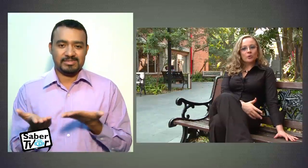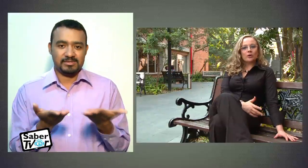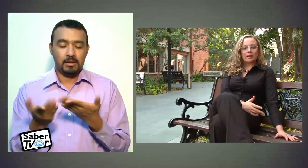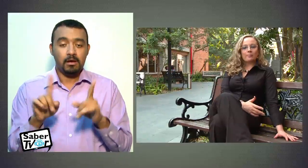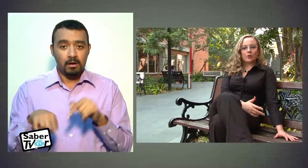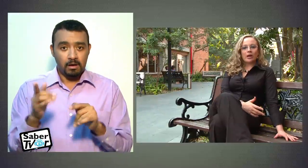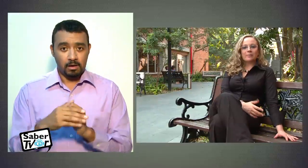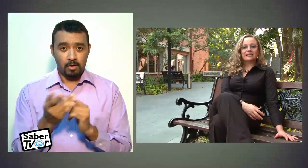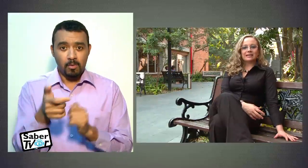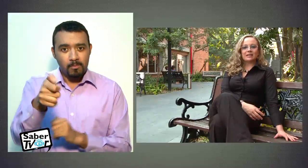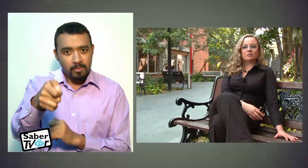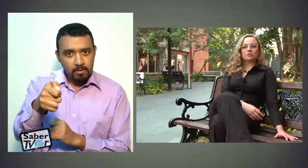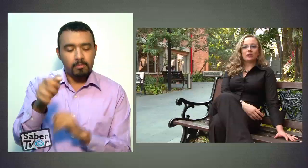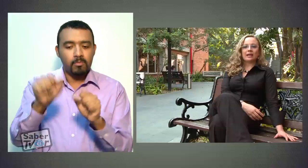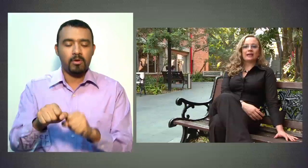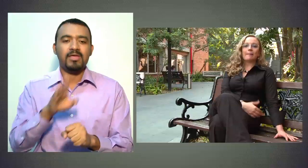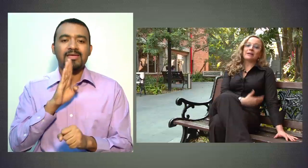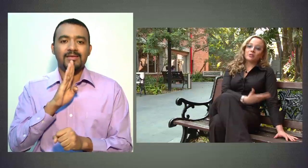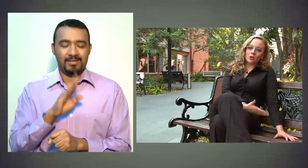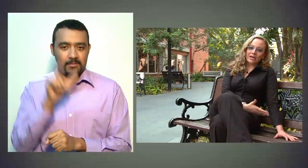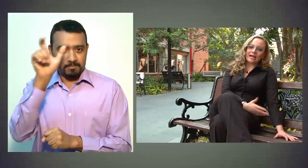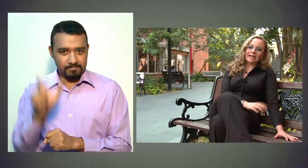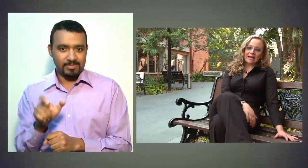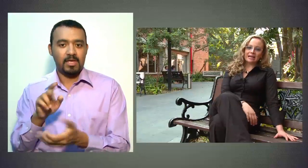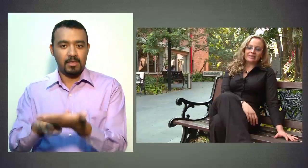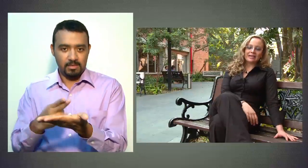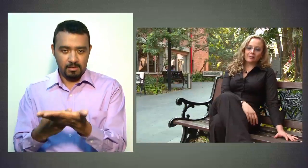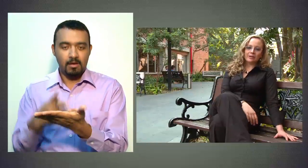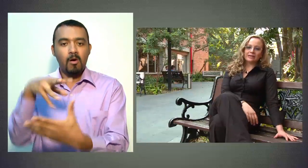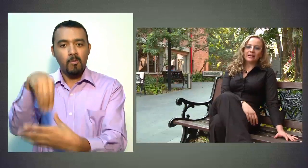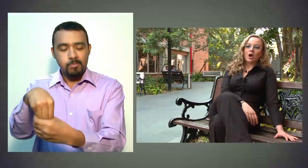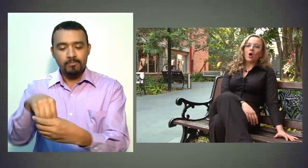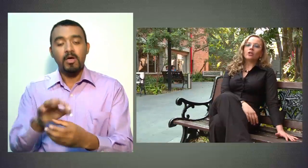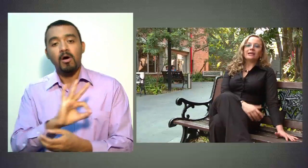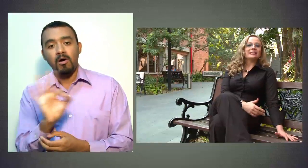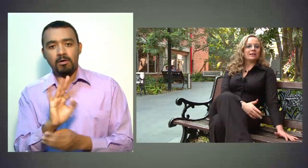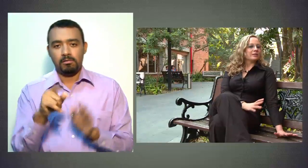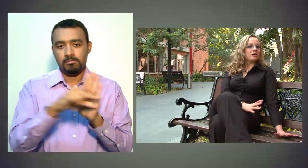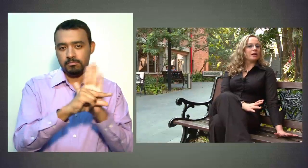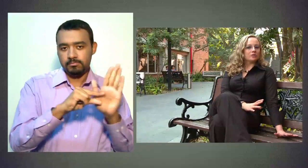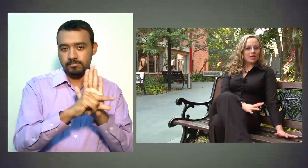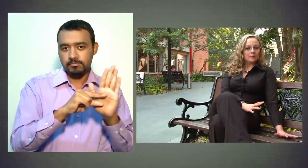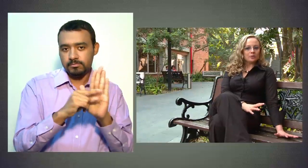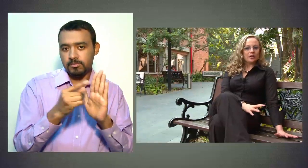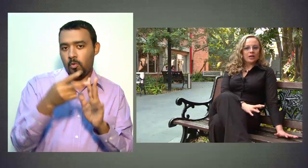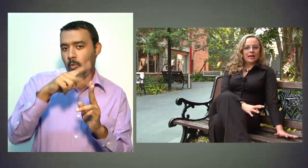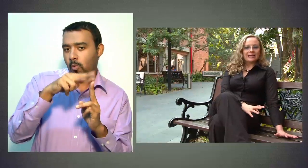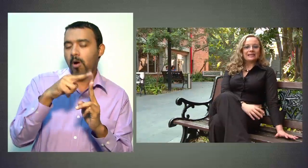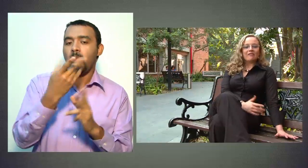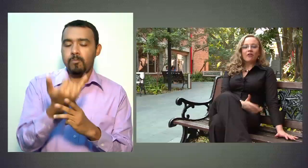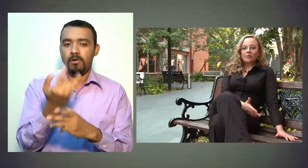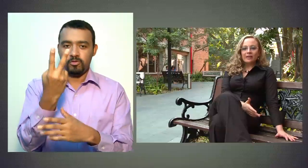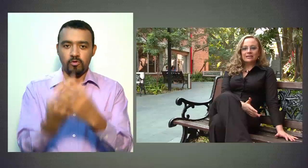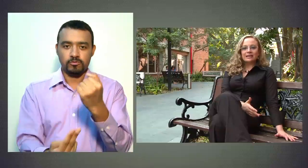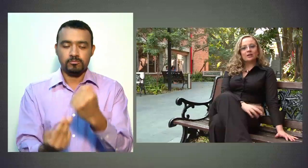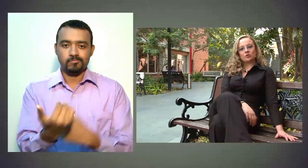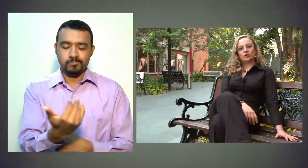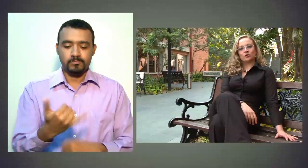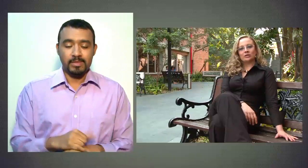programas que tenemos la persona encargada, el intérprete o tiene el servicio de closed caption. Esta es la forma de hacer inclusión,